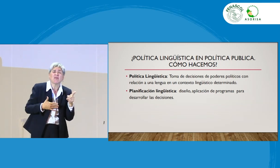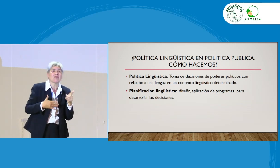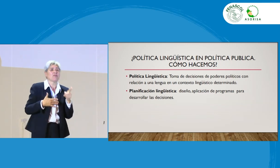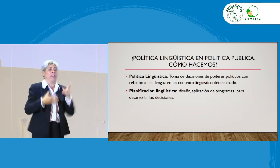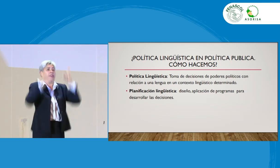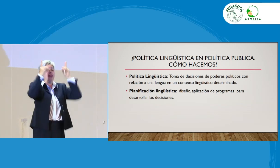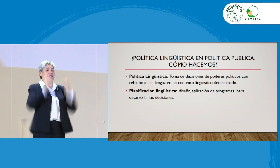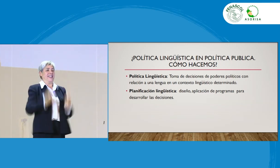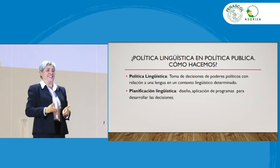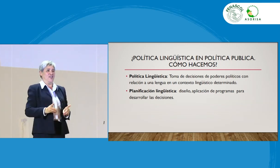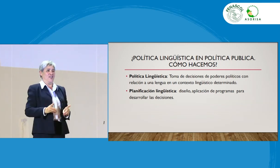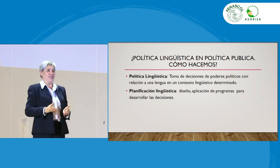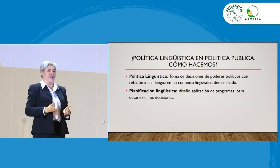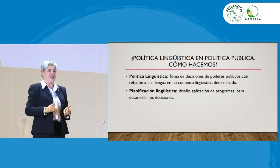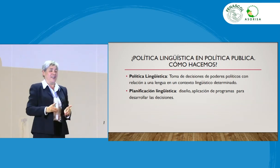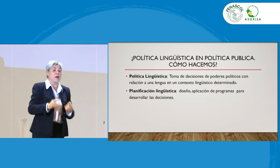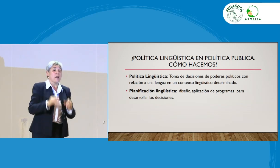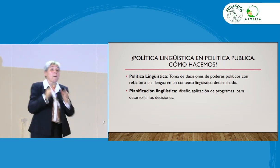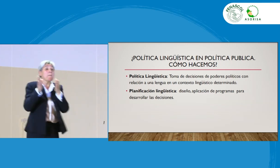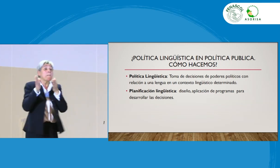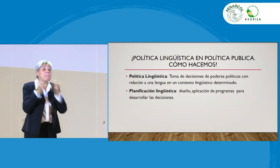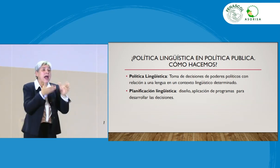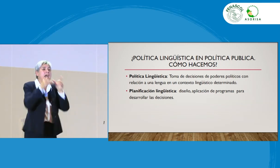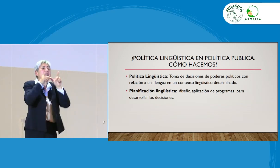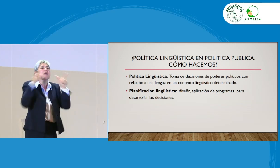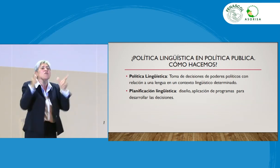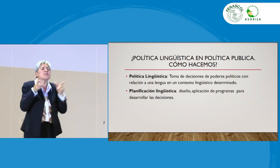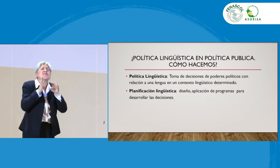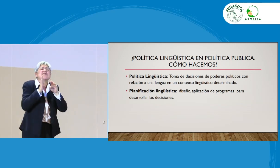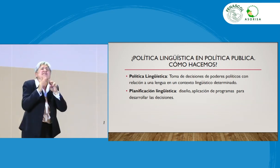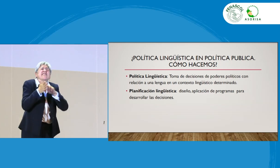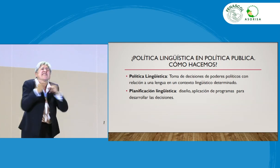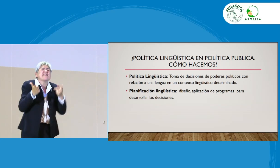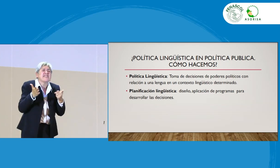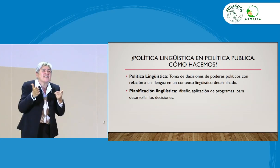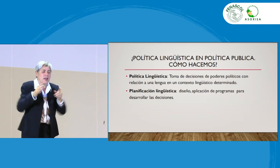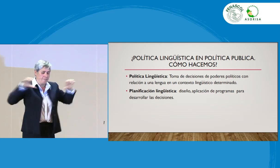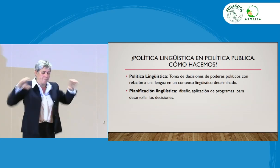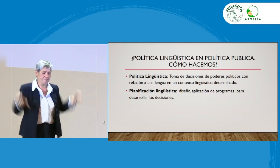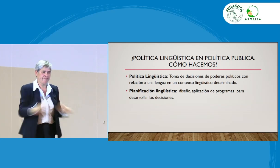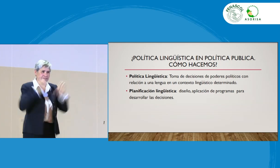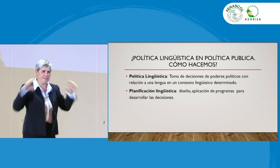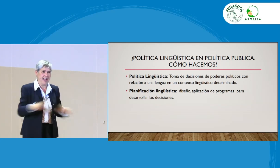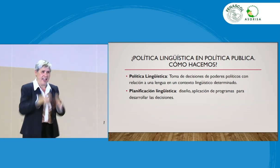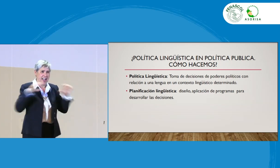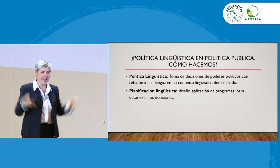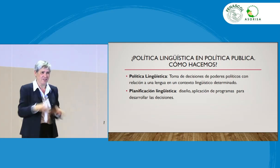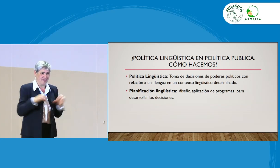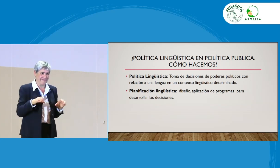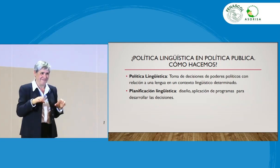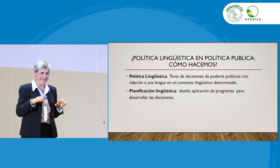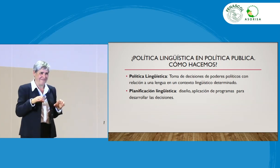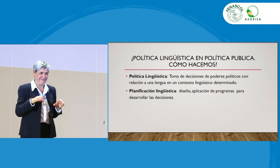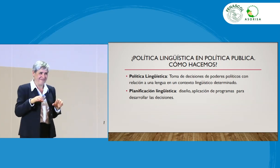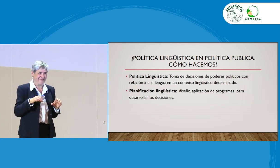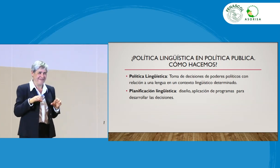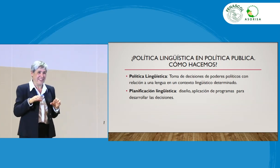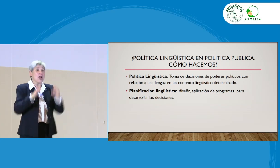es toma de decisiones. La planificación lingüística, ¿qué significa? las acciones. La política pública,